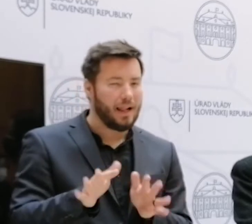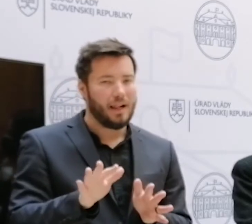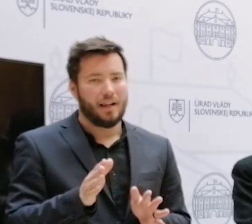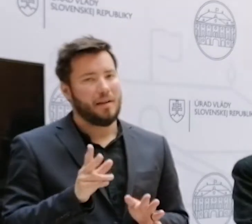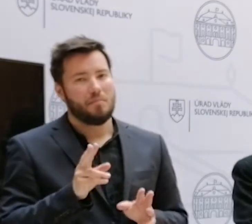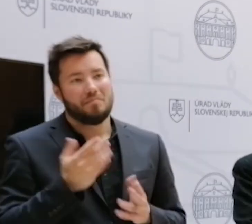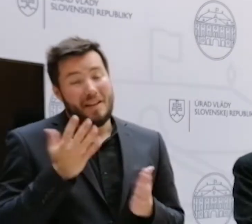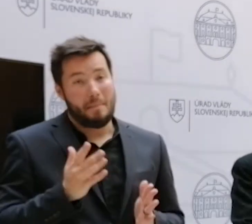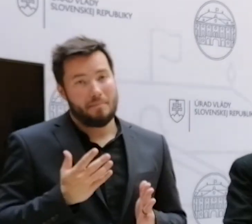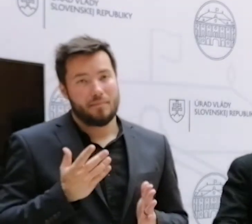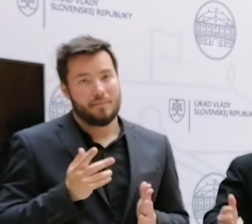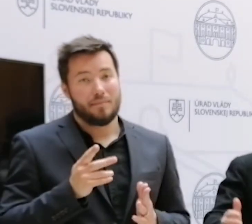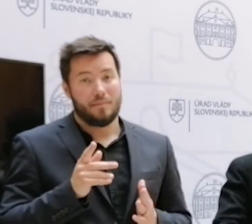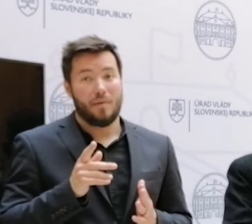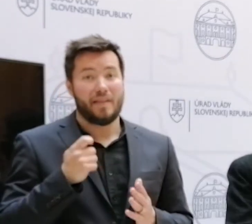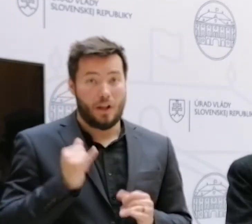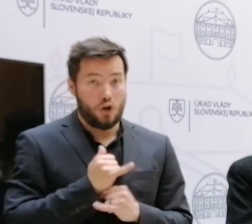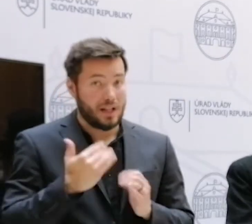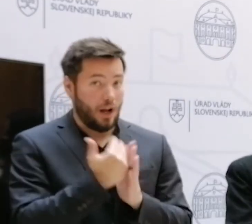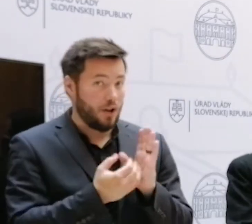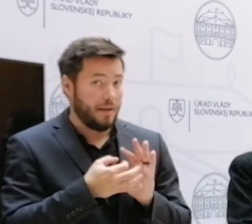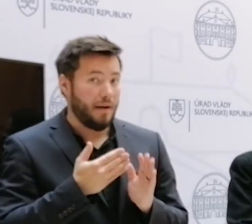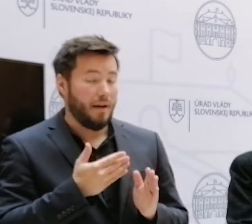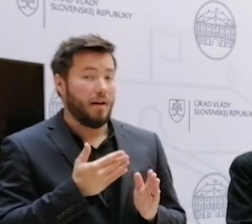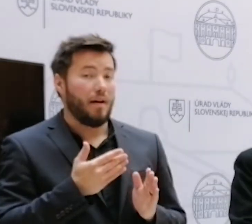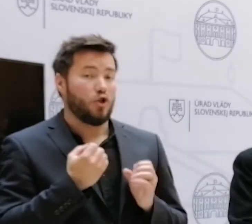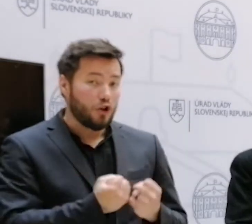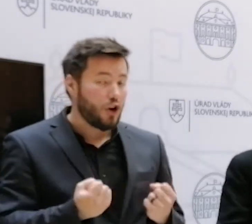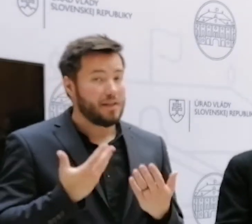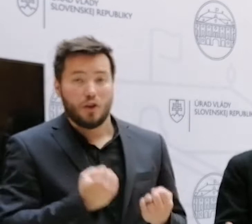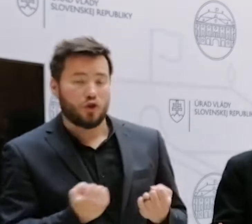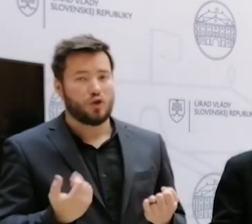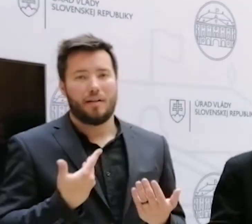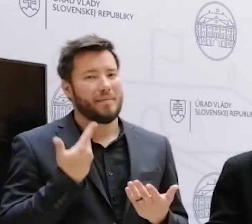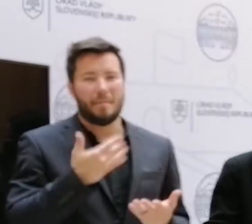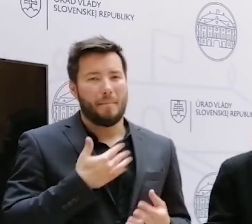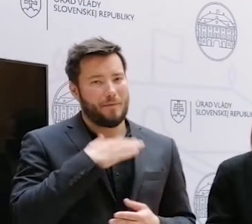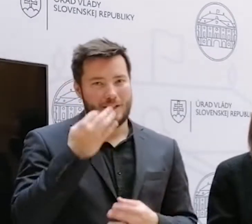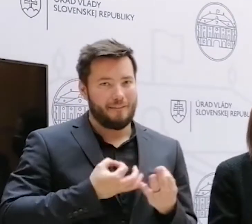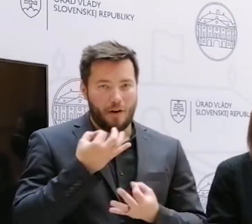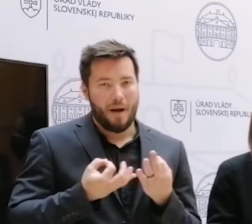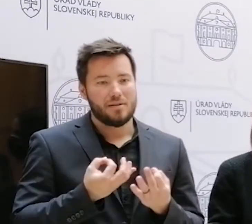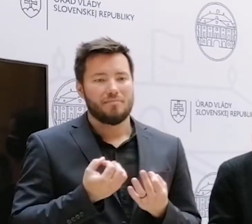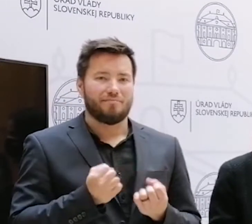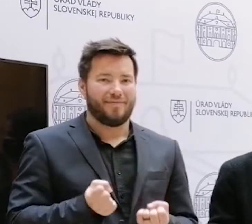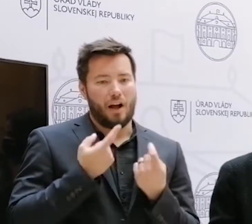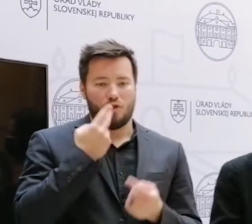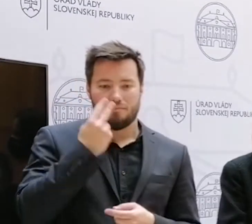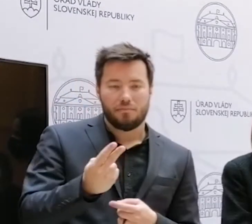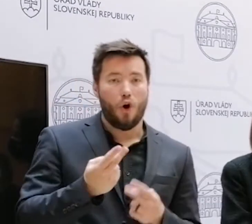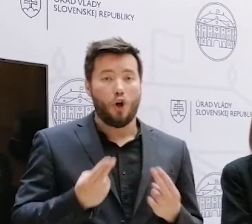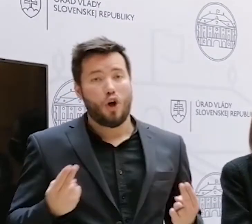ku ktorým nemám ja dostatok všetkých súvislostí, aby som to mohla nejakým spôsobom hodnotiť. Takže viem sa naozaj iba